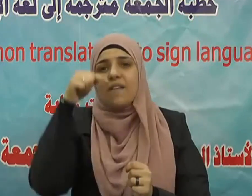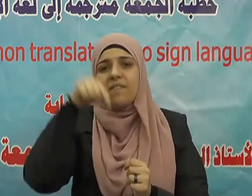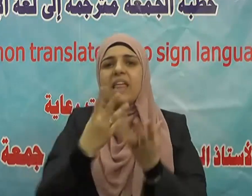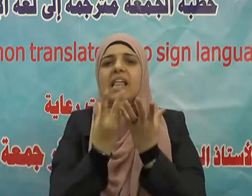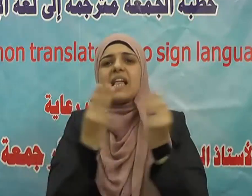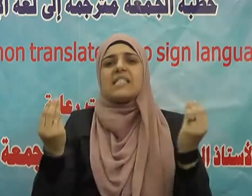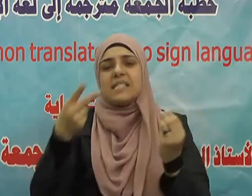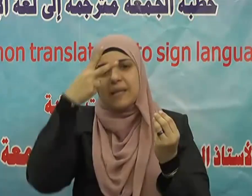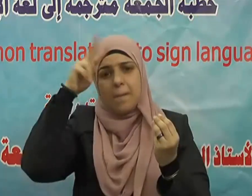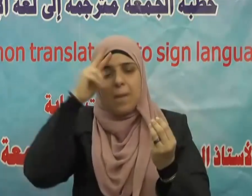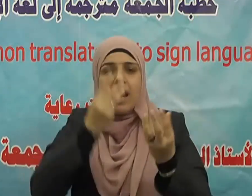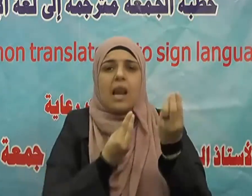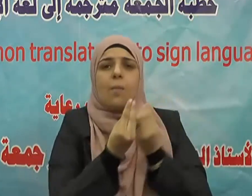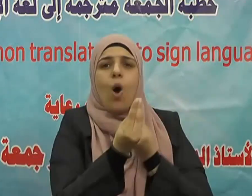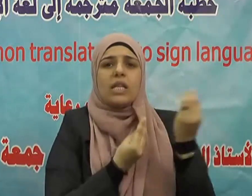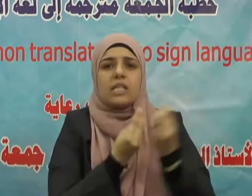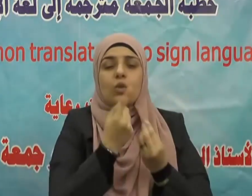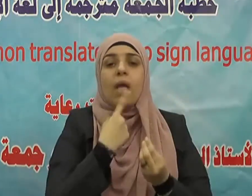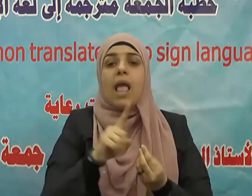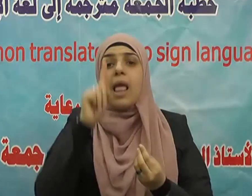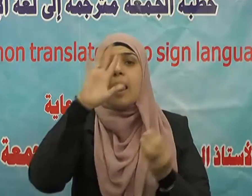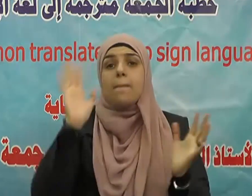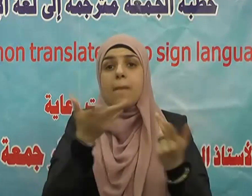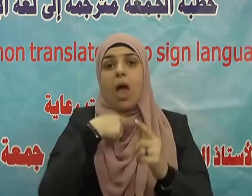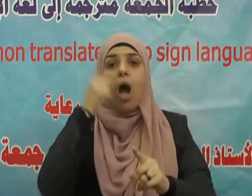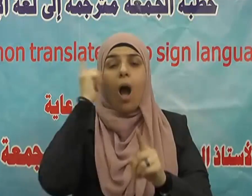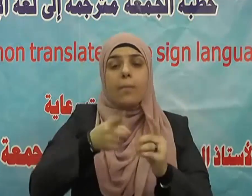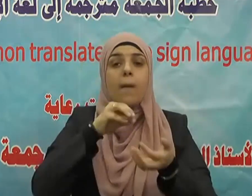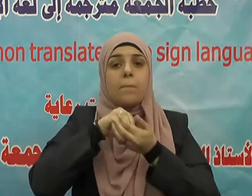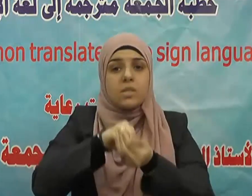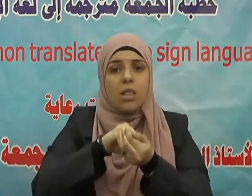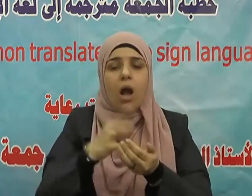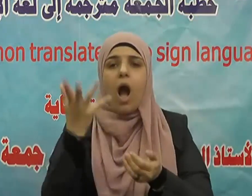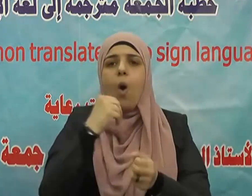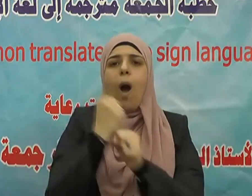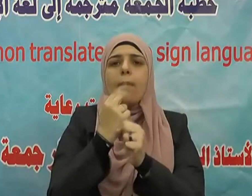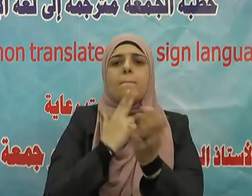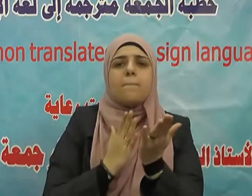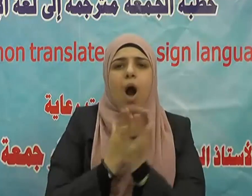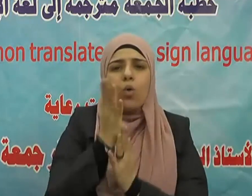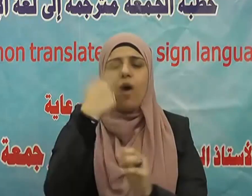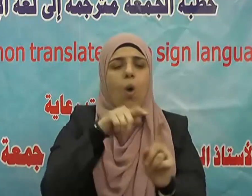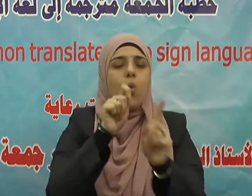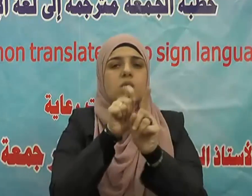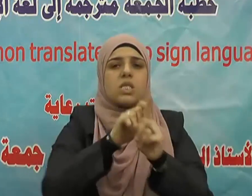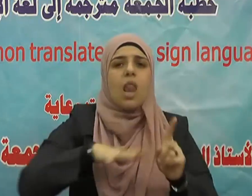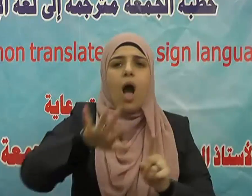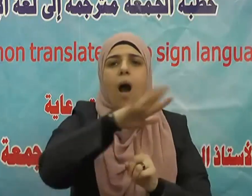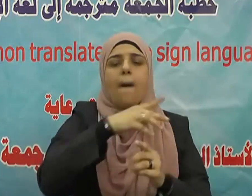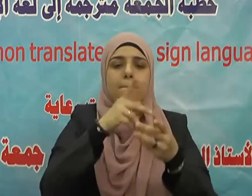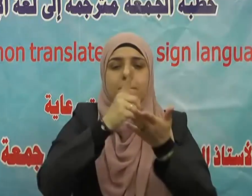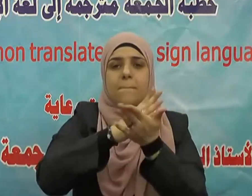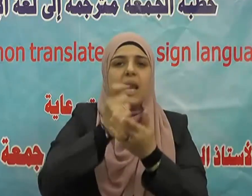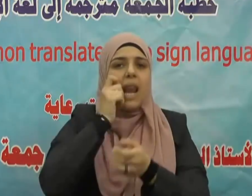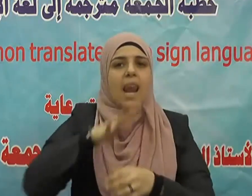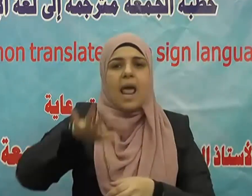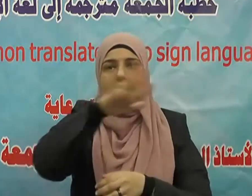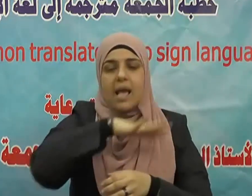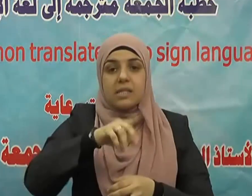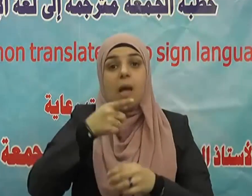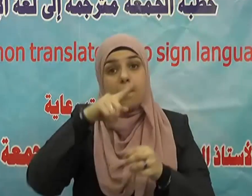خَبِيرًا وتمتد هذه الروح الإصلاحية إلى المجتمع ليكون متصالحا